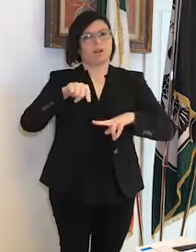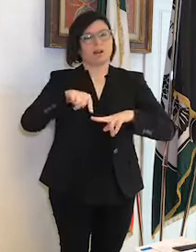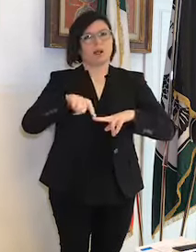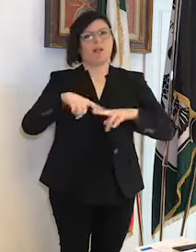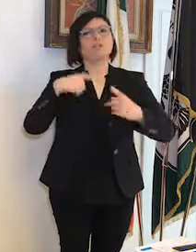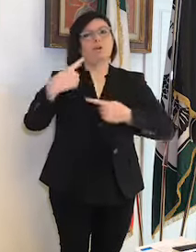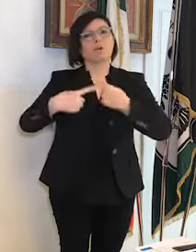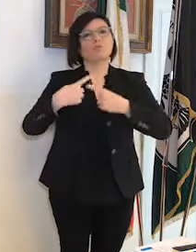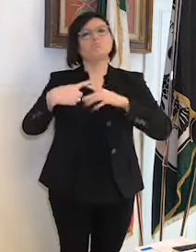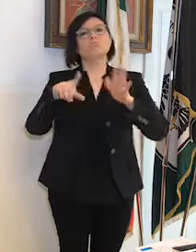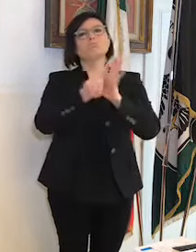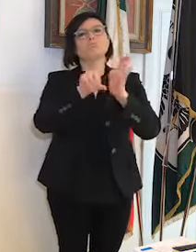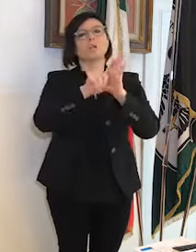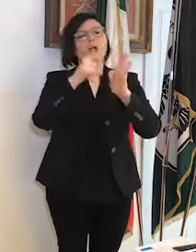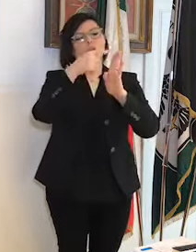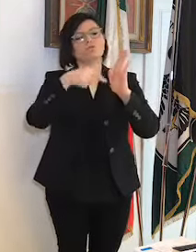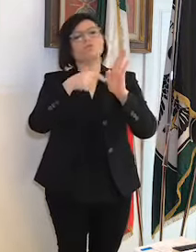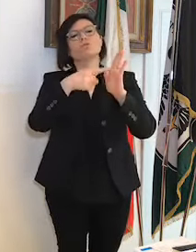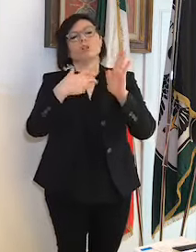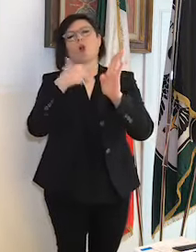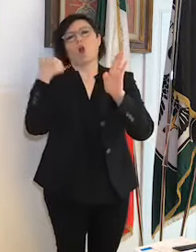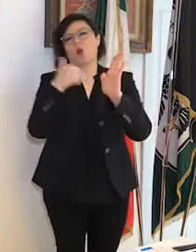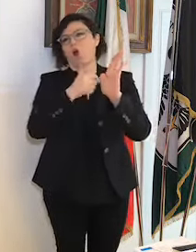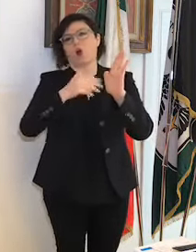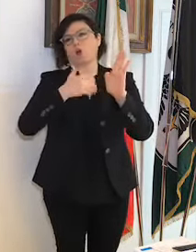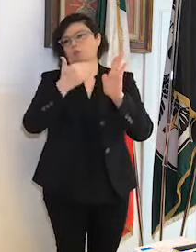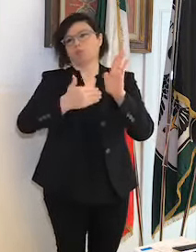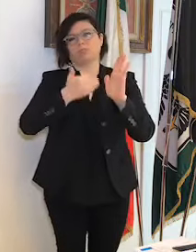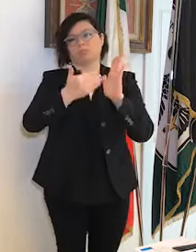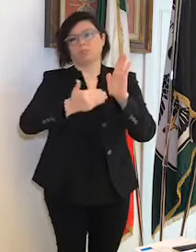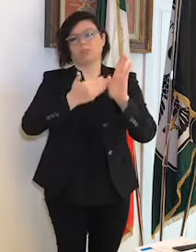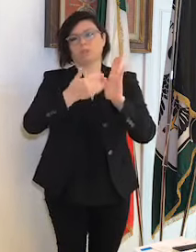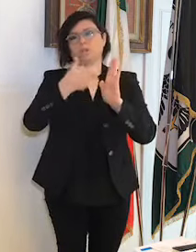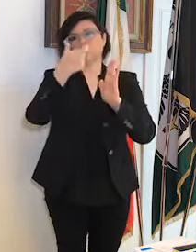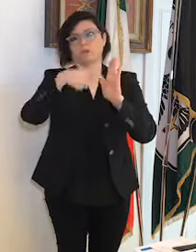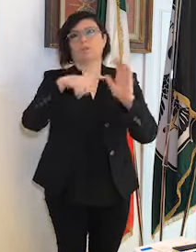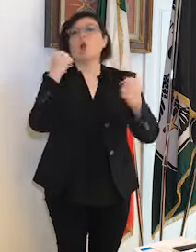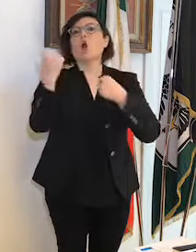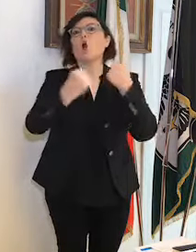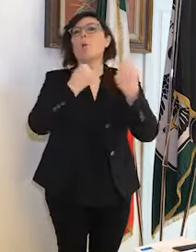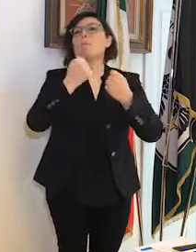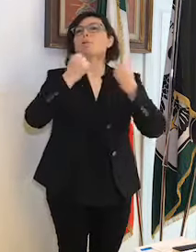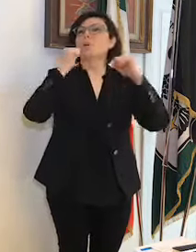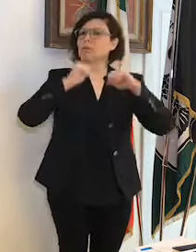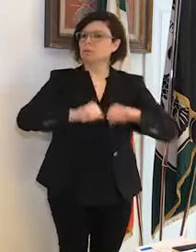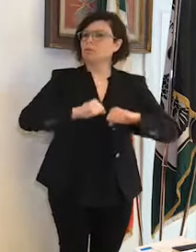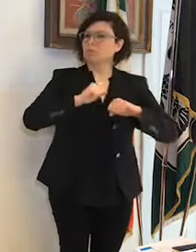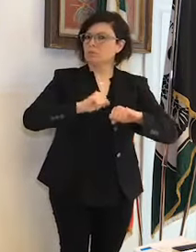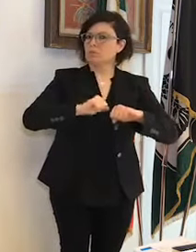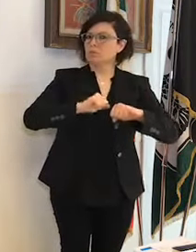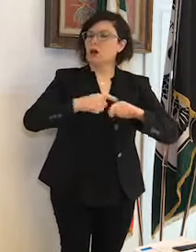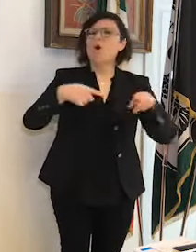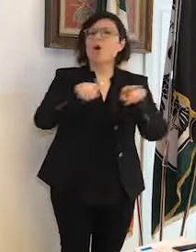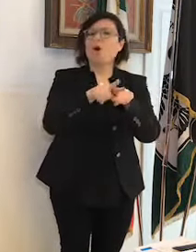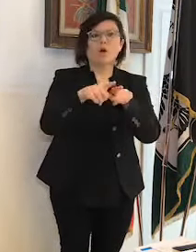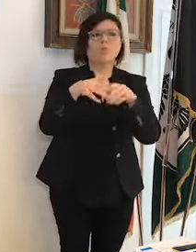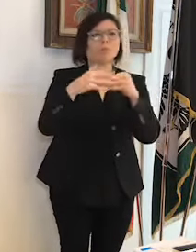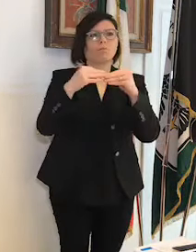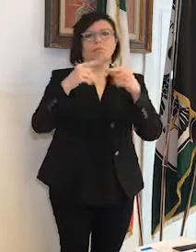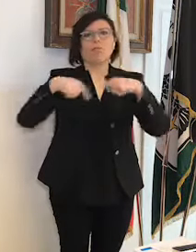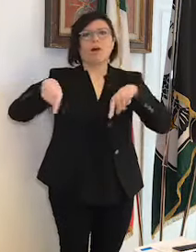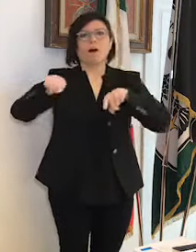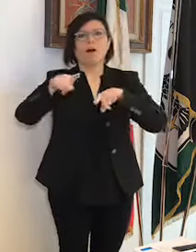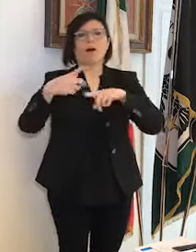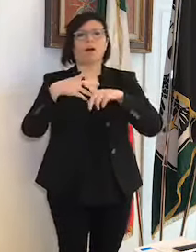le disposizioni eh impartite perché comportamenti sani come quelli che sta avendo la